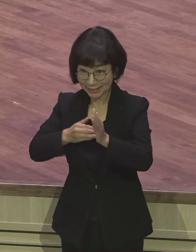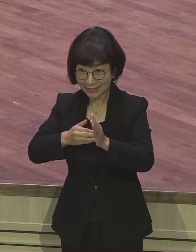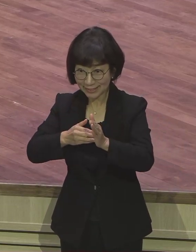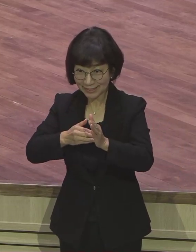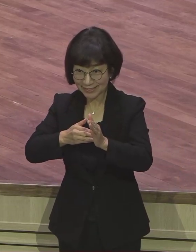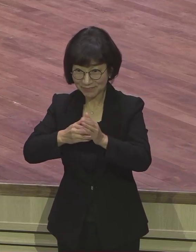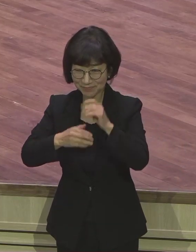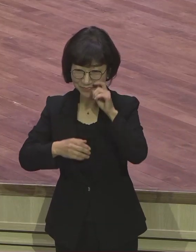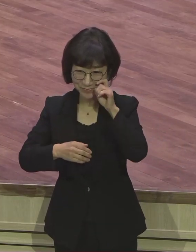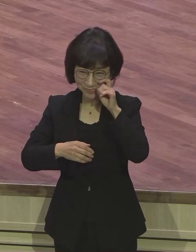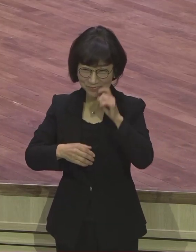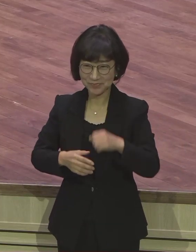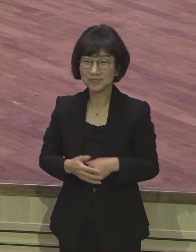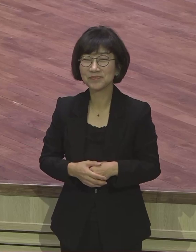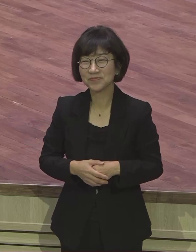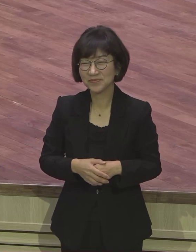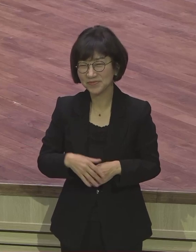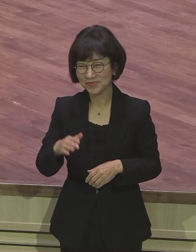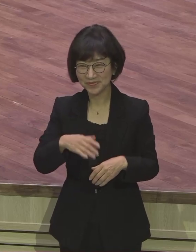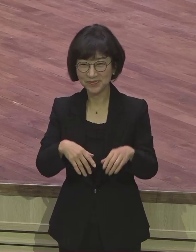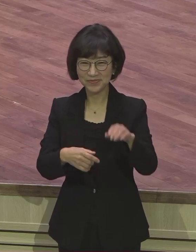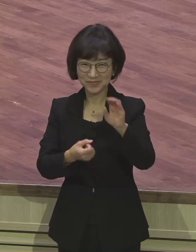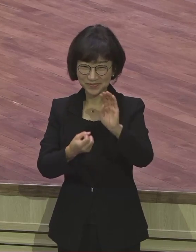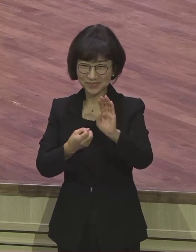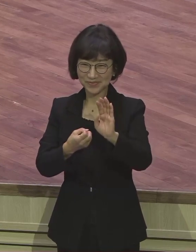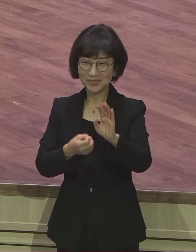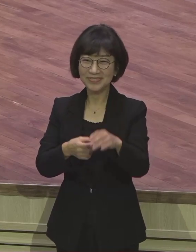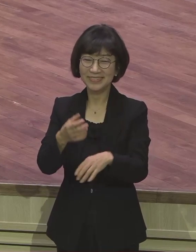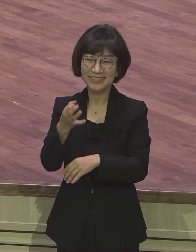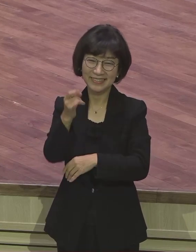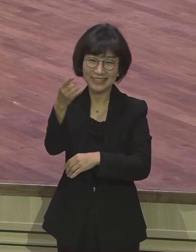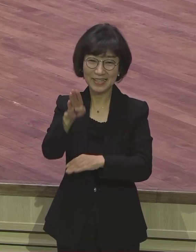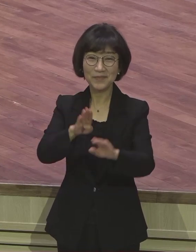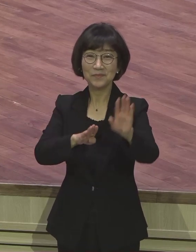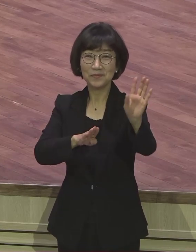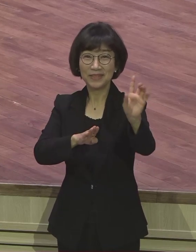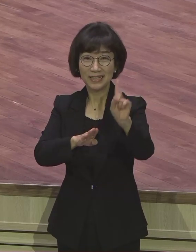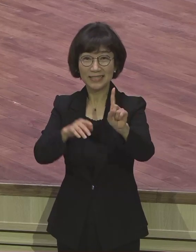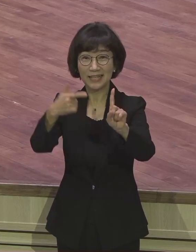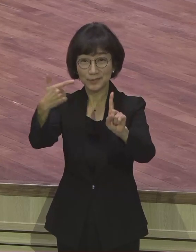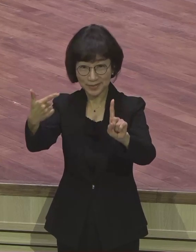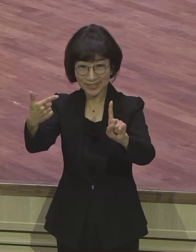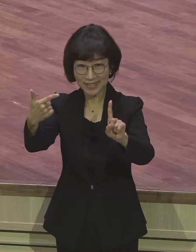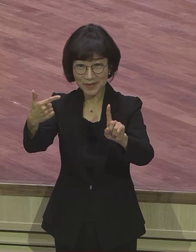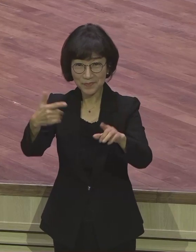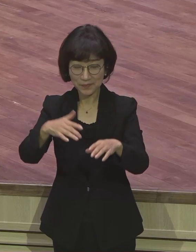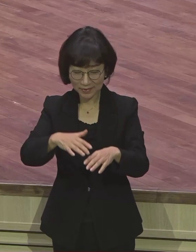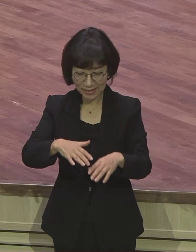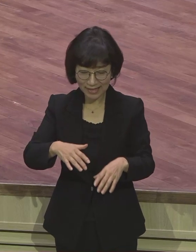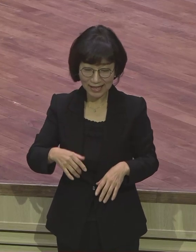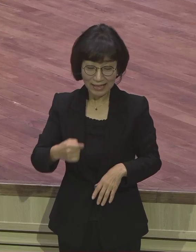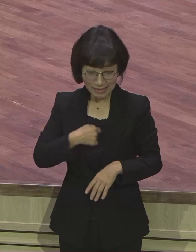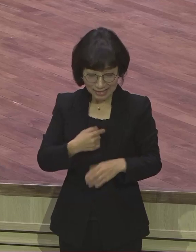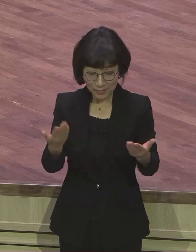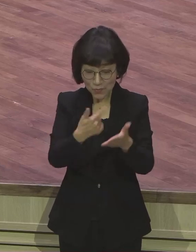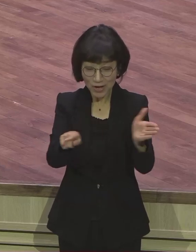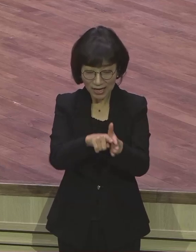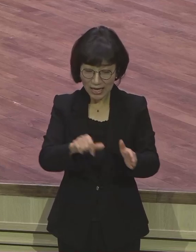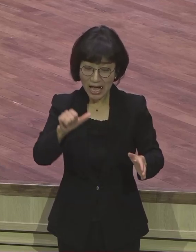일어난 거예요. 에베스 6장 2절에 보면 이 사실이 바뀌고 있어요. 이 일을 위하여 내가 쇠사슬에 매인 사신이